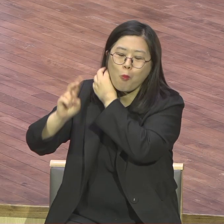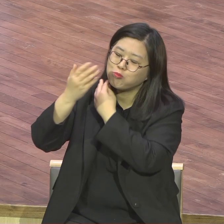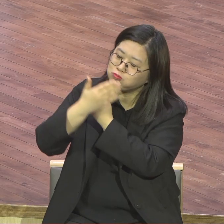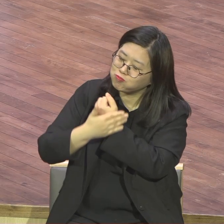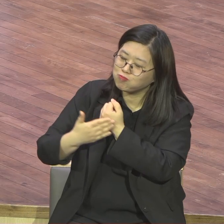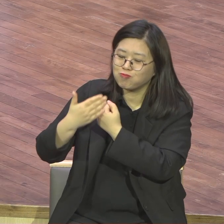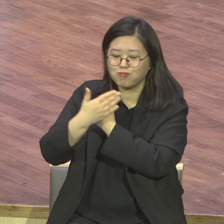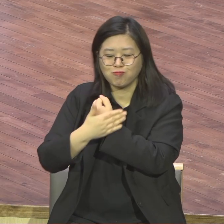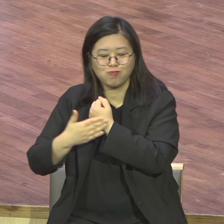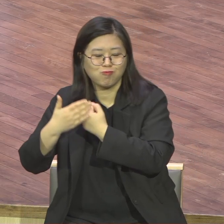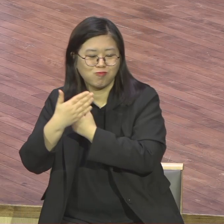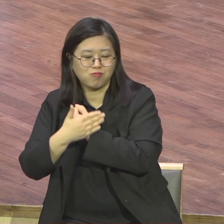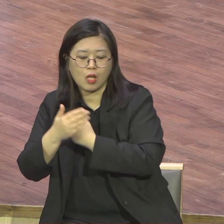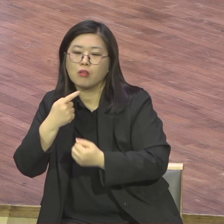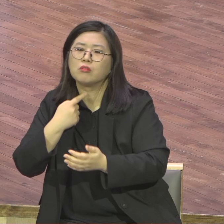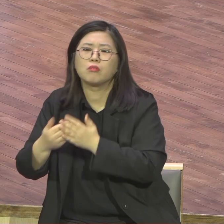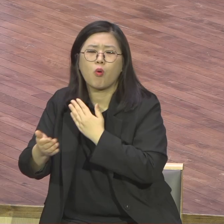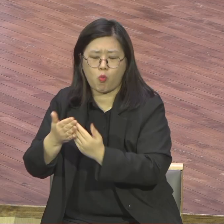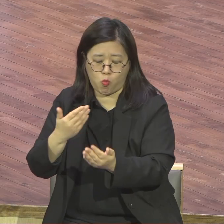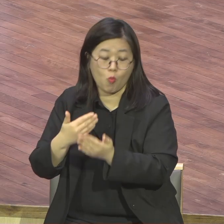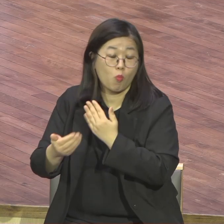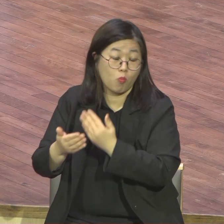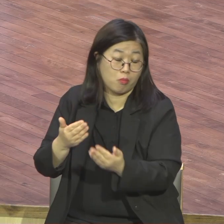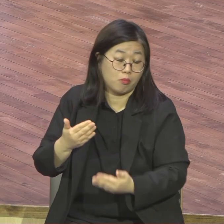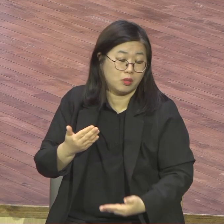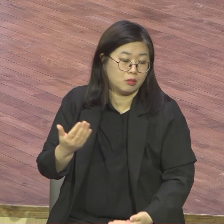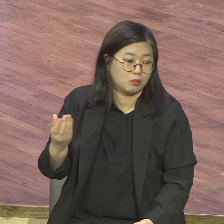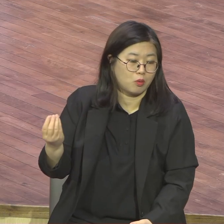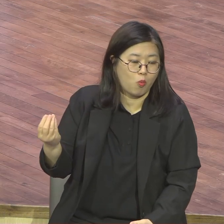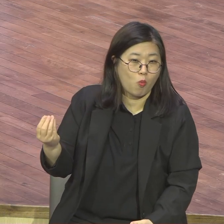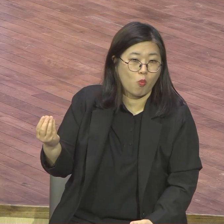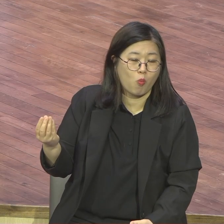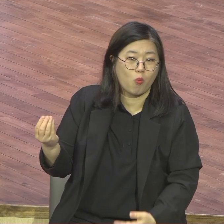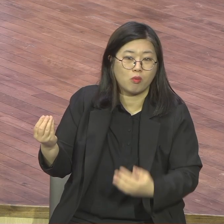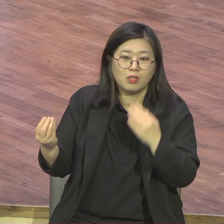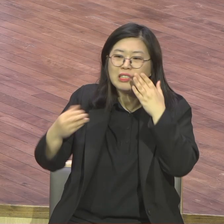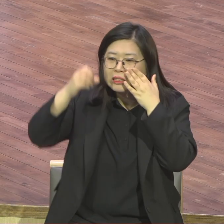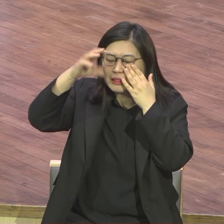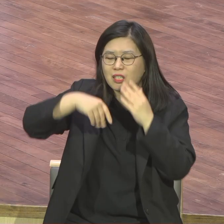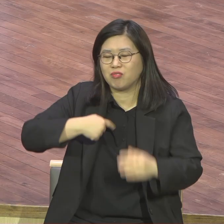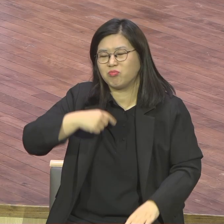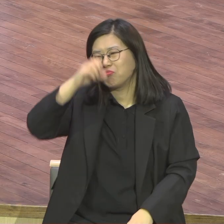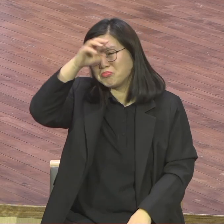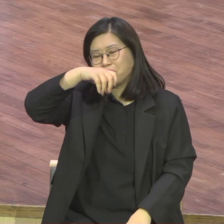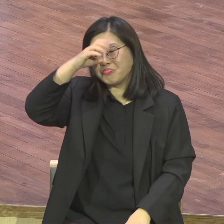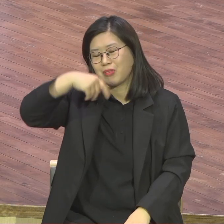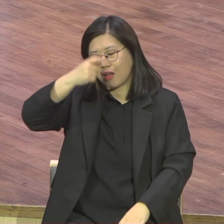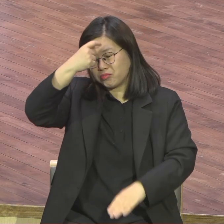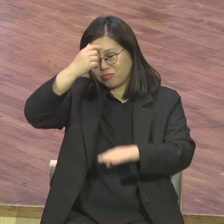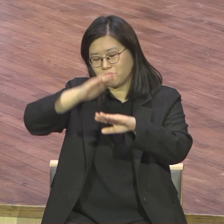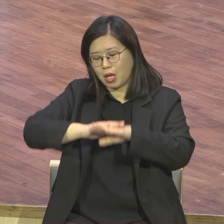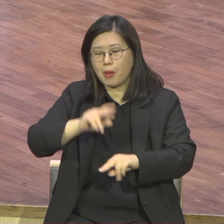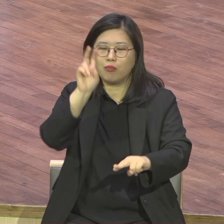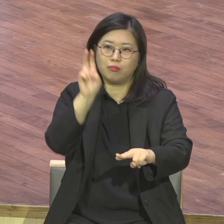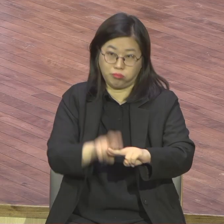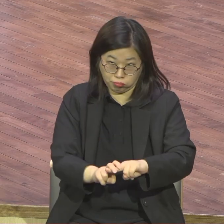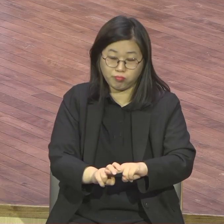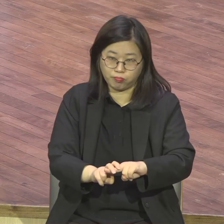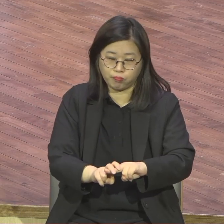찬양대 좋은 거예요. 그러니까 아무것도 하는 거 없이 그냥 교회만 왔다 갔다 하지 말고 찬양대하고 찬양대는 뭐 코로나 필요도 없어